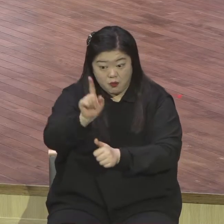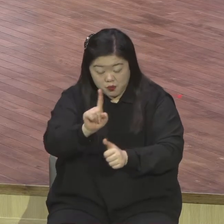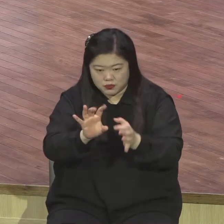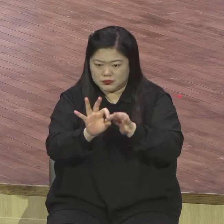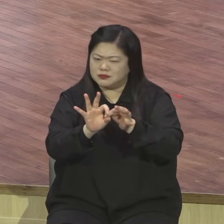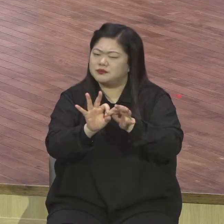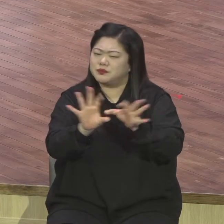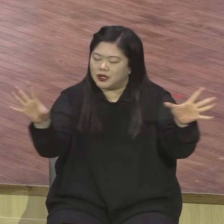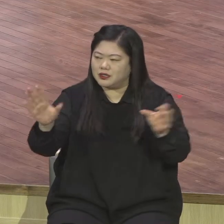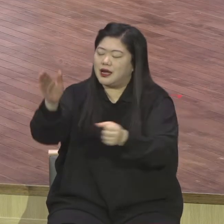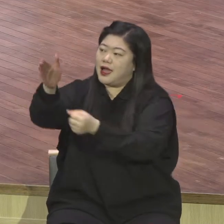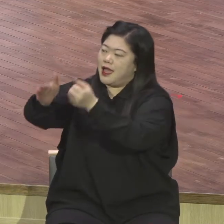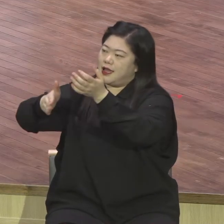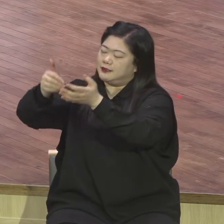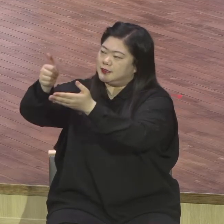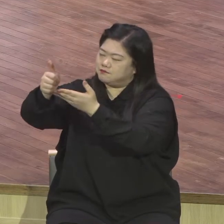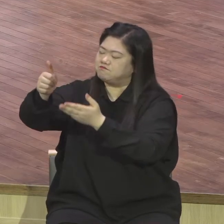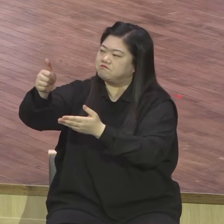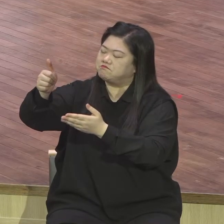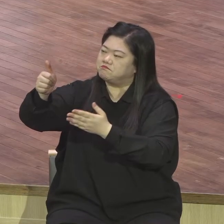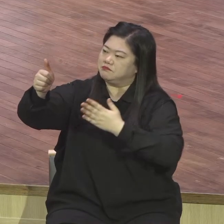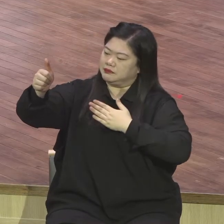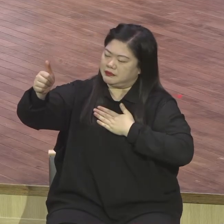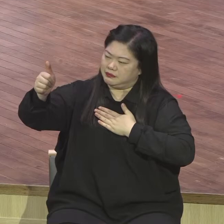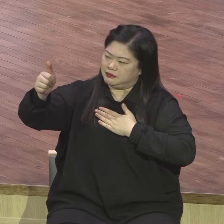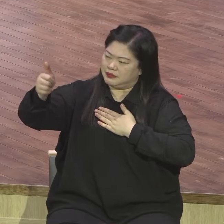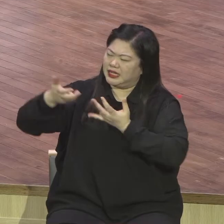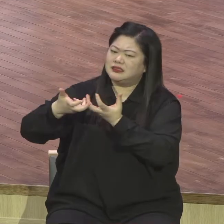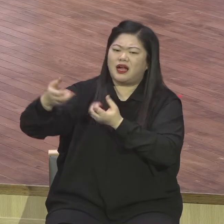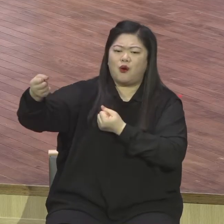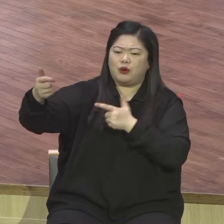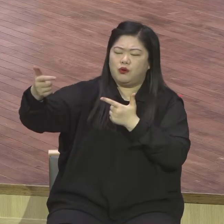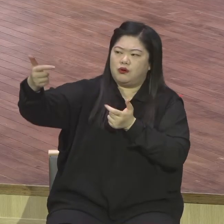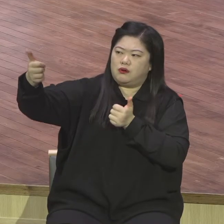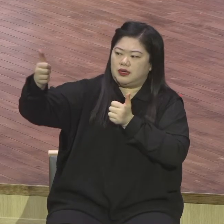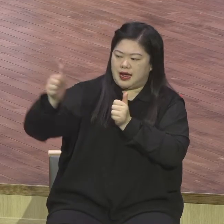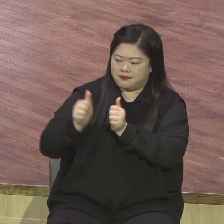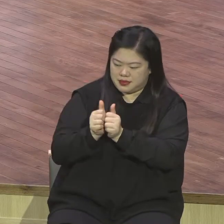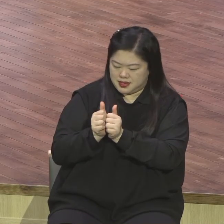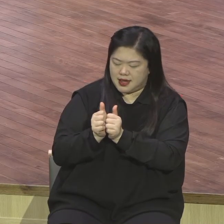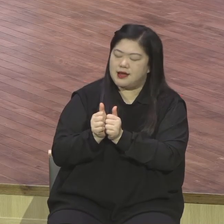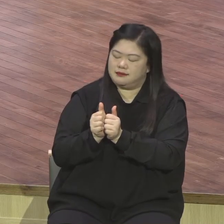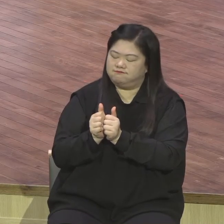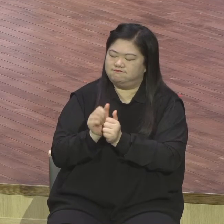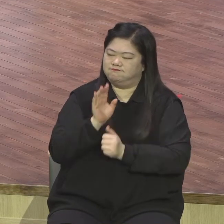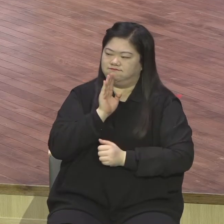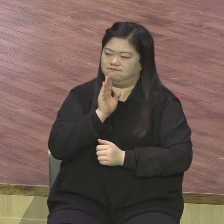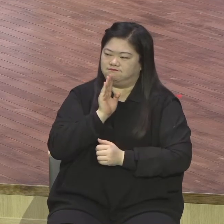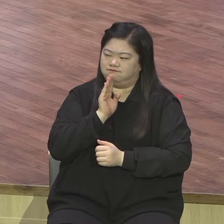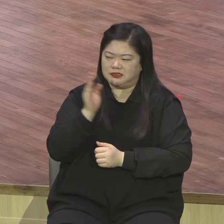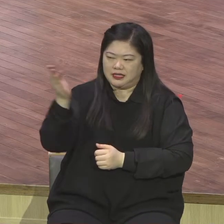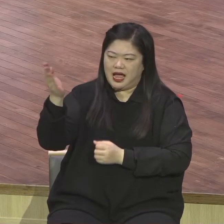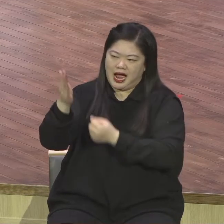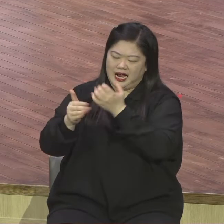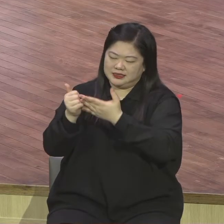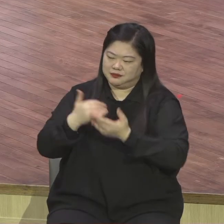성령으로 성령으로 여러분과 함께 해주시고 동의해주시는 참 보호자다 라는 사실을